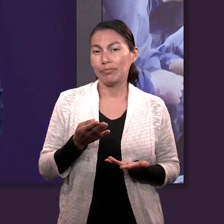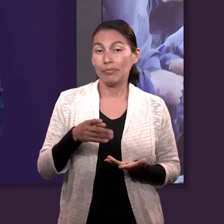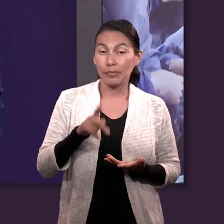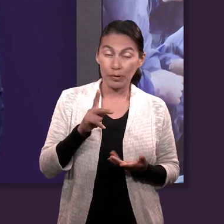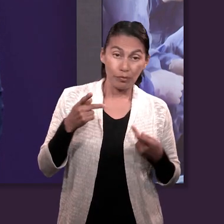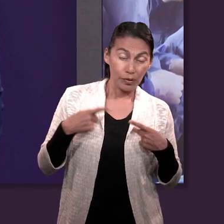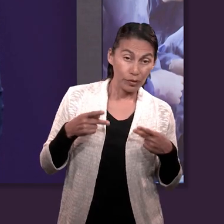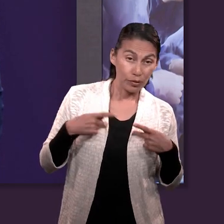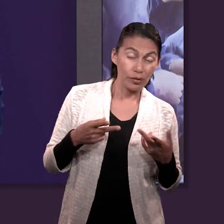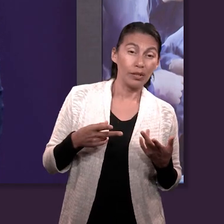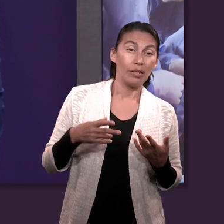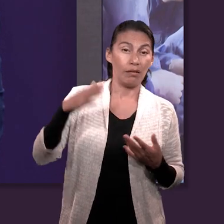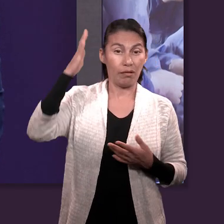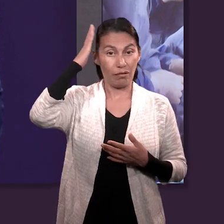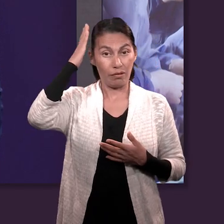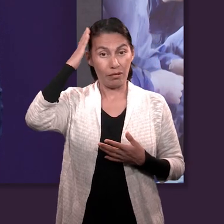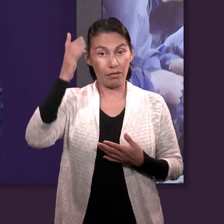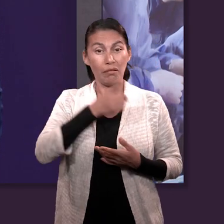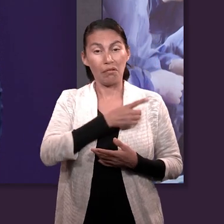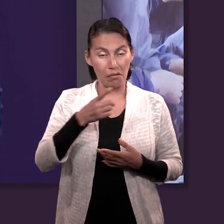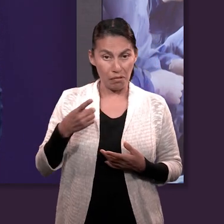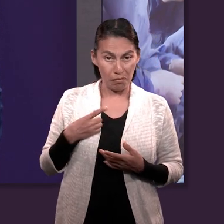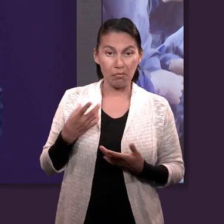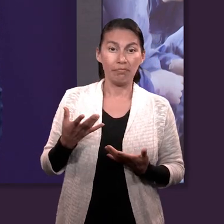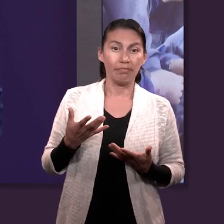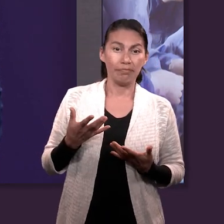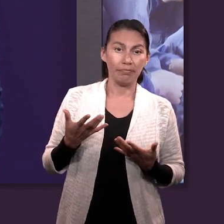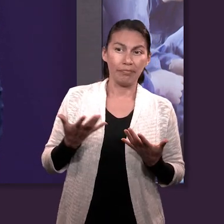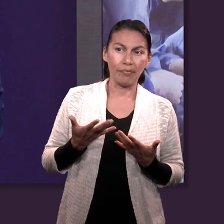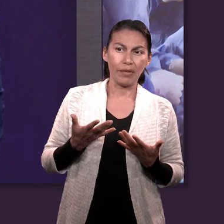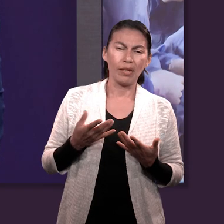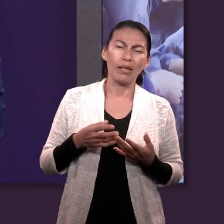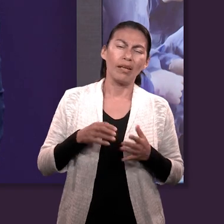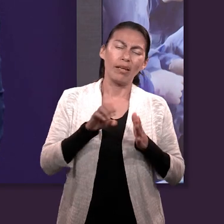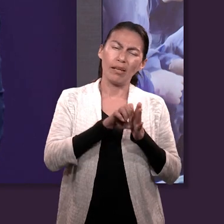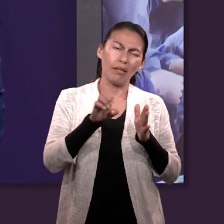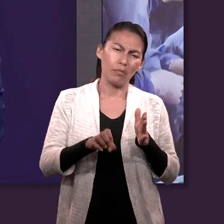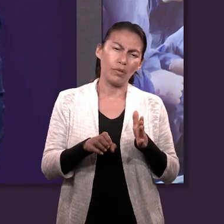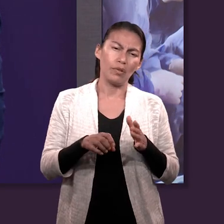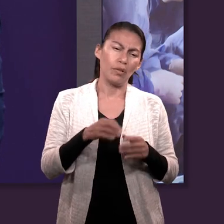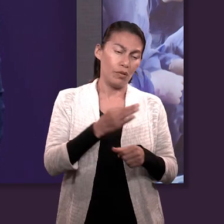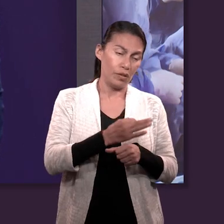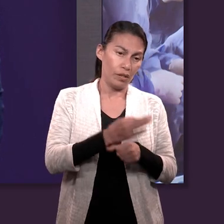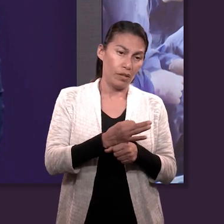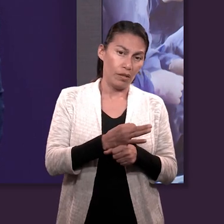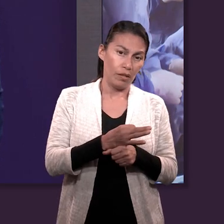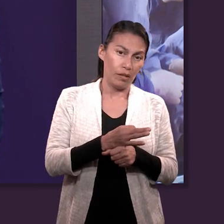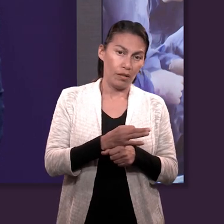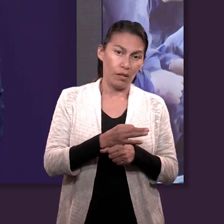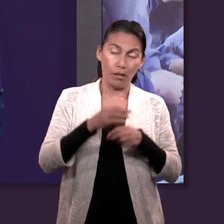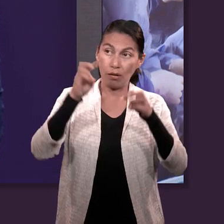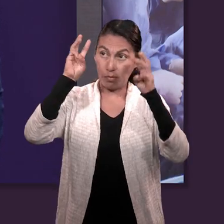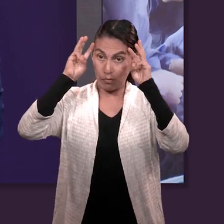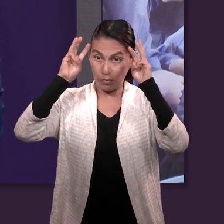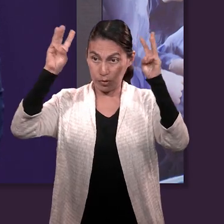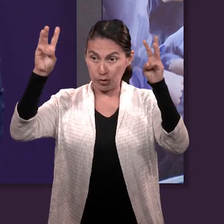vicisitudes que un líder tiene que atravesar es cuando a veces no tienes la legitimidad del pueblo. Y en este caso,